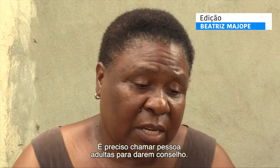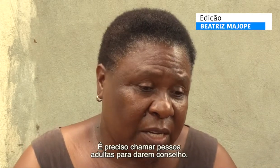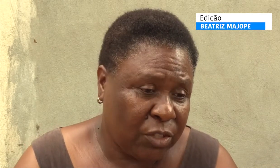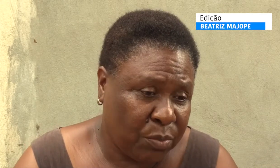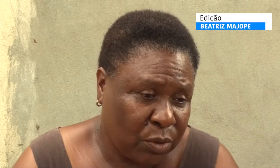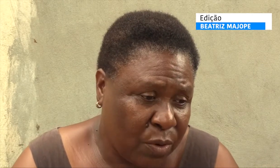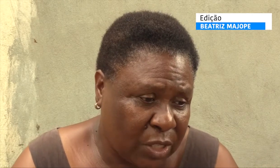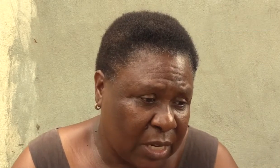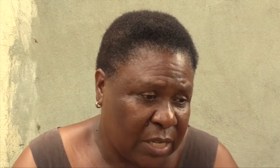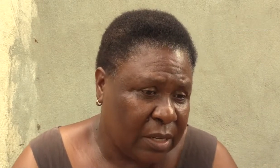aquelas pessoas ali.